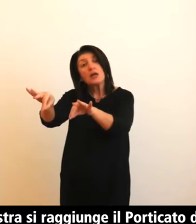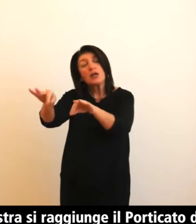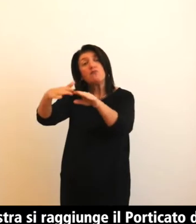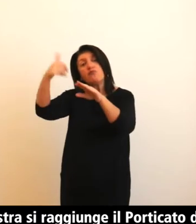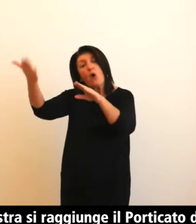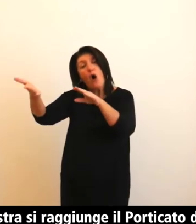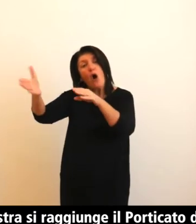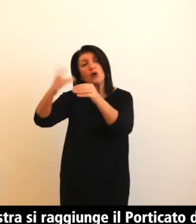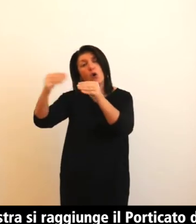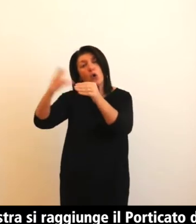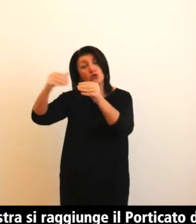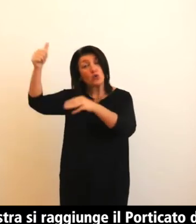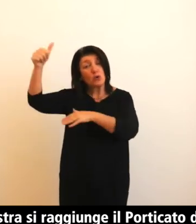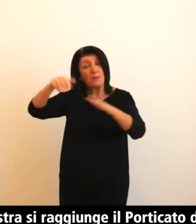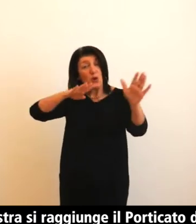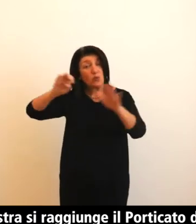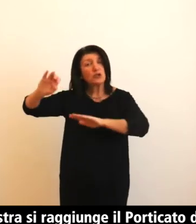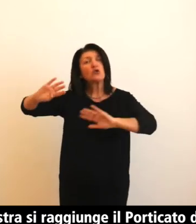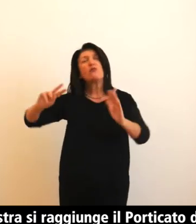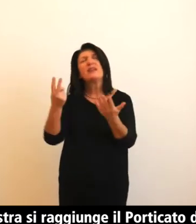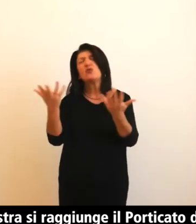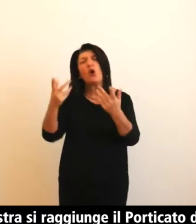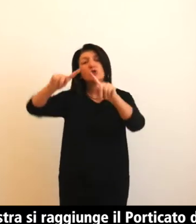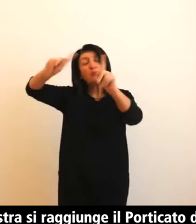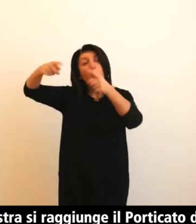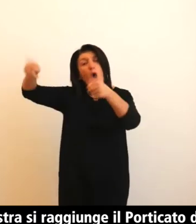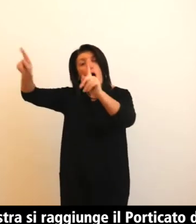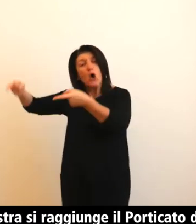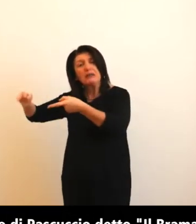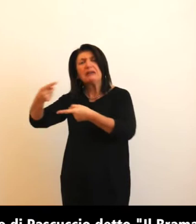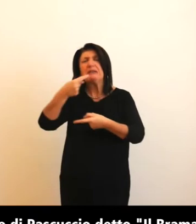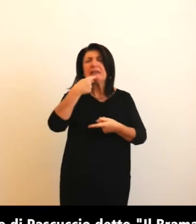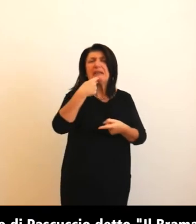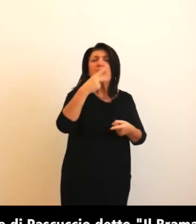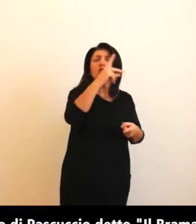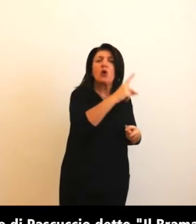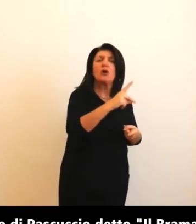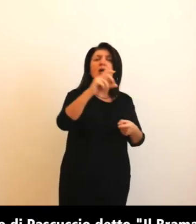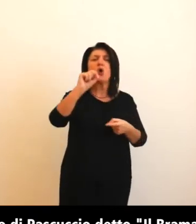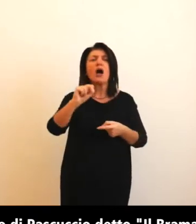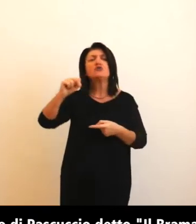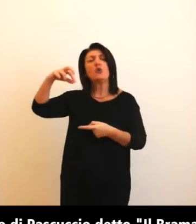1492 da donato di Angelo di Pascuccio detto il Bramante